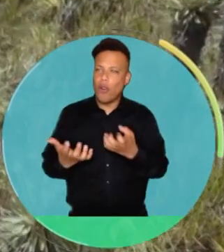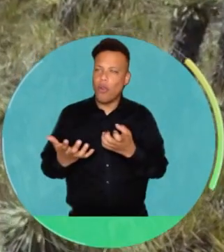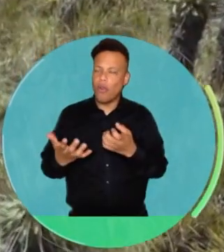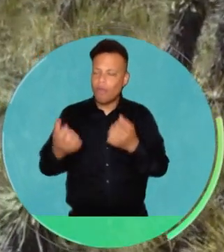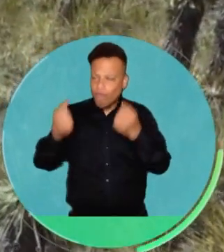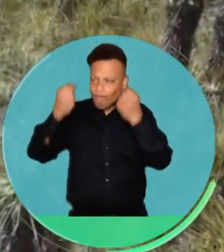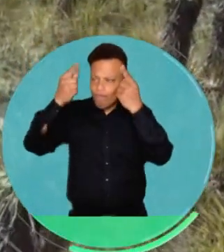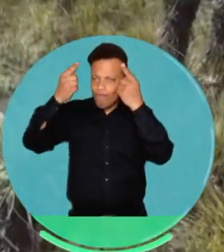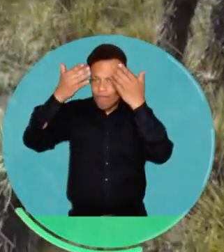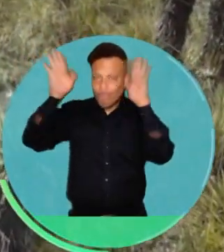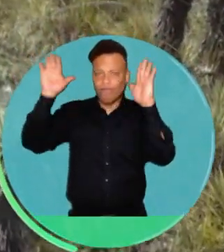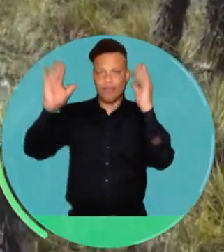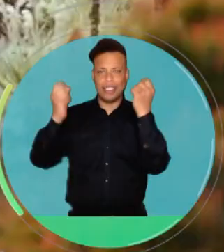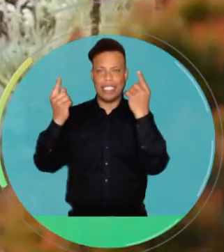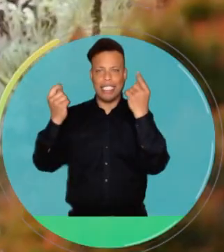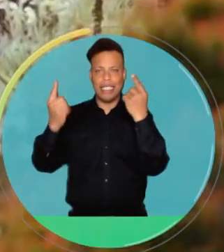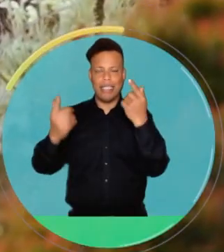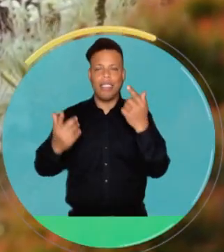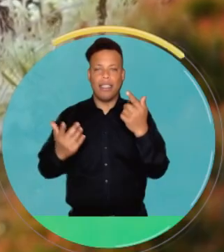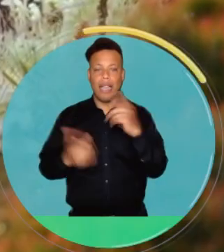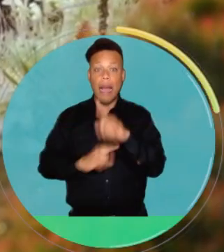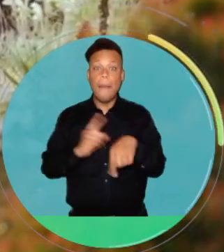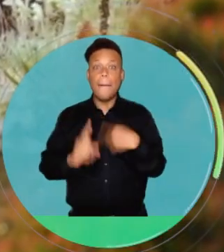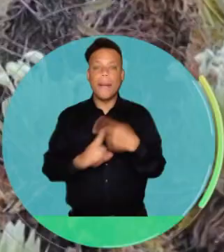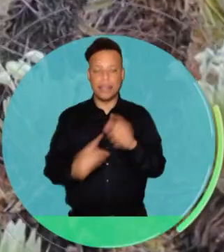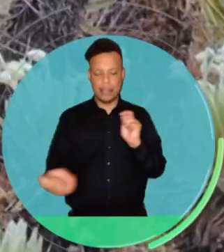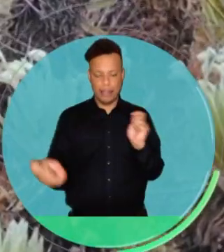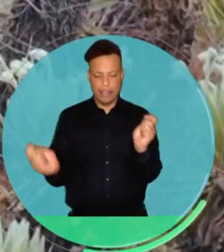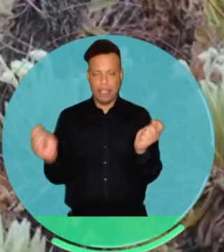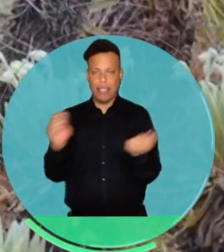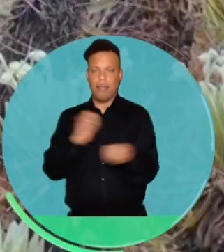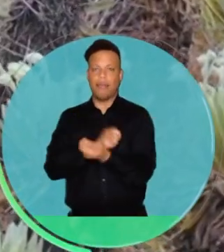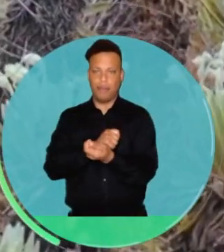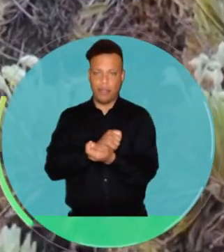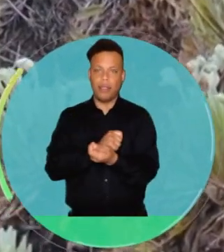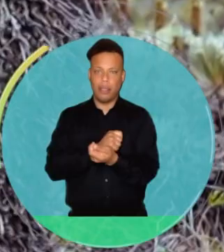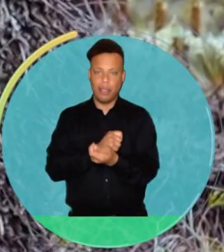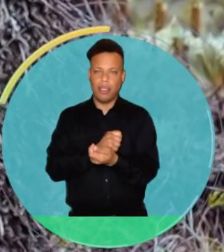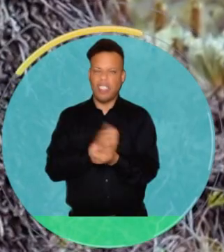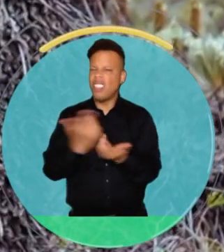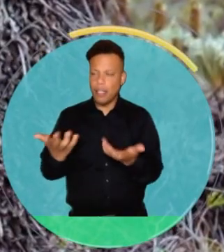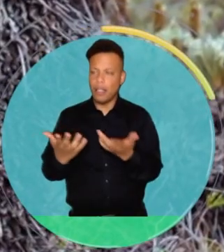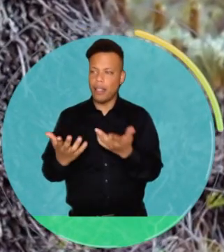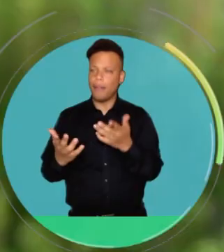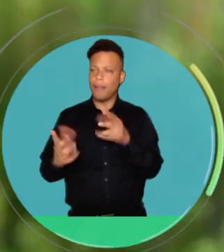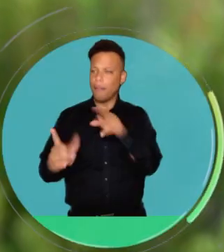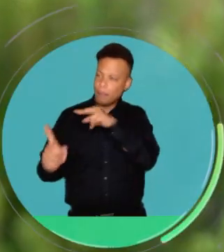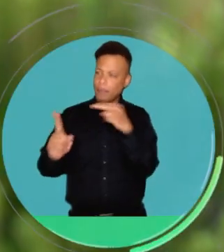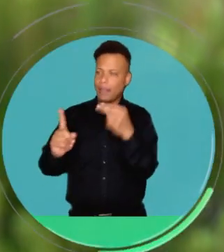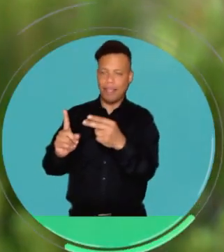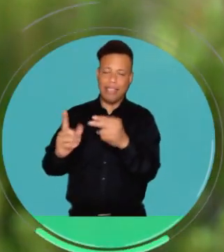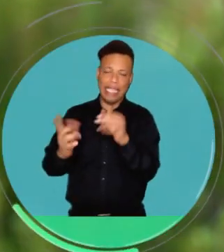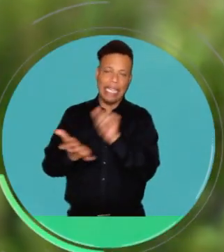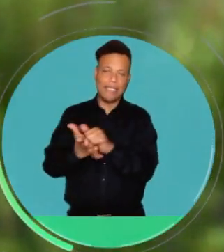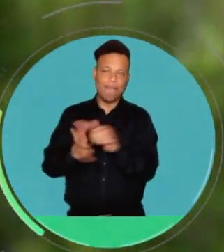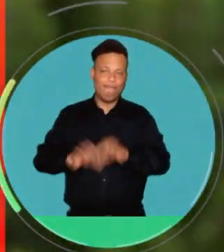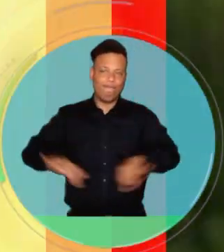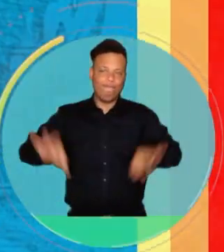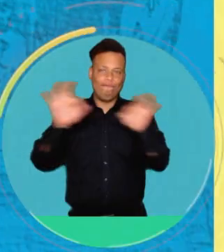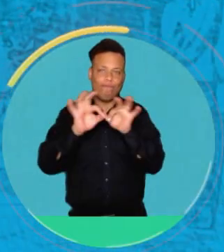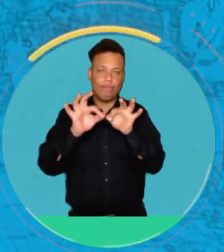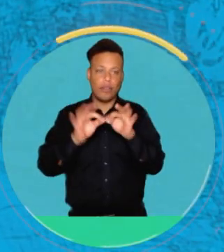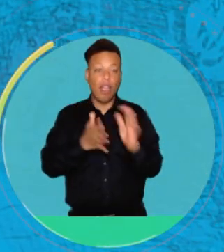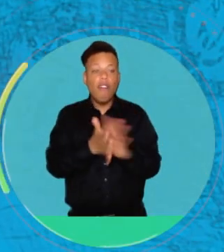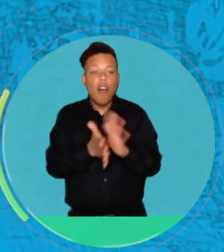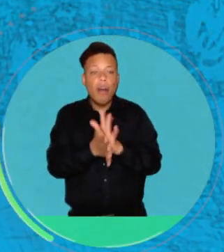conceptos, pero no ir a fondo en cómo mitigarlos, sin cómo realmente tratar de tener soluciones a largo plazo. Y